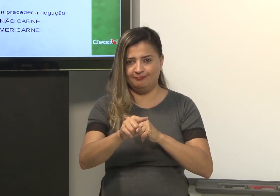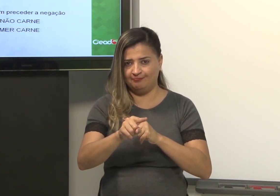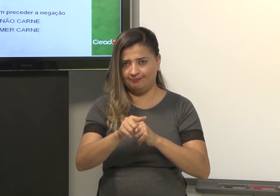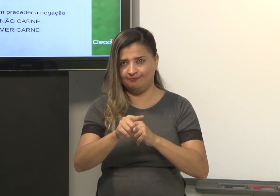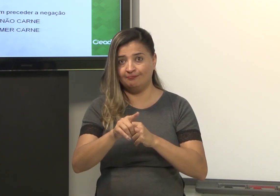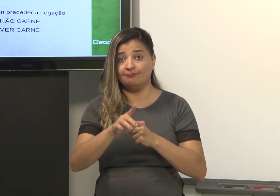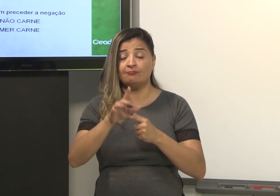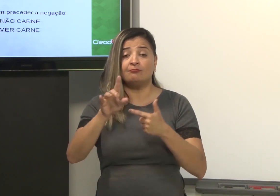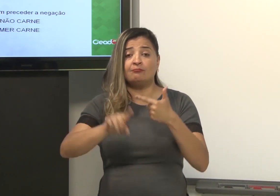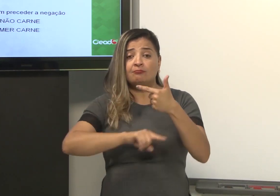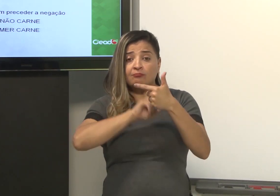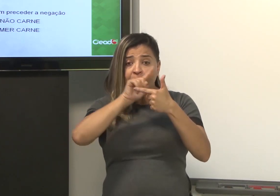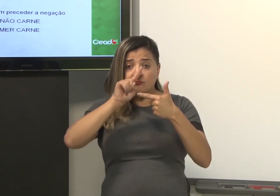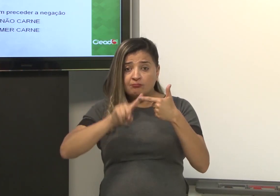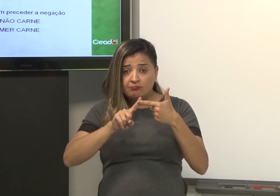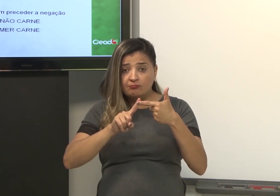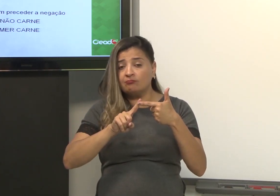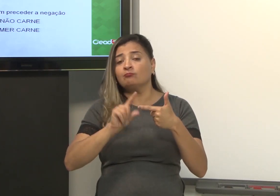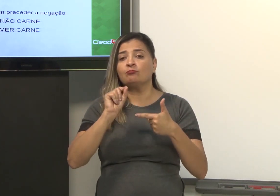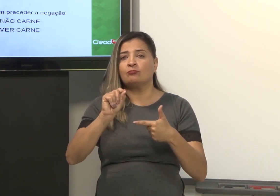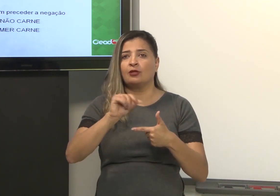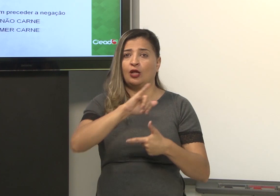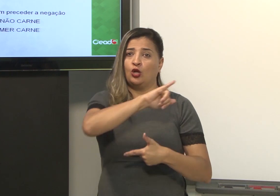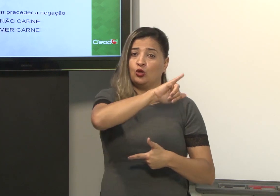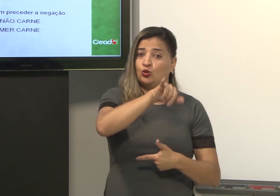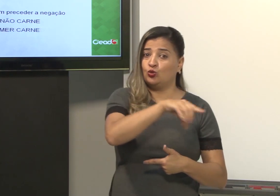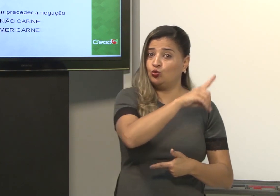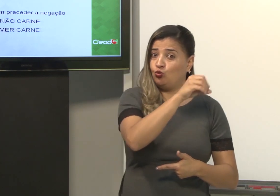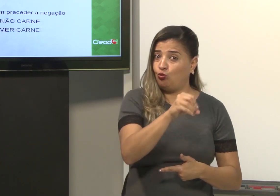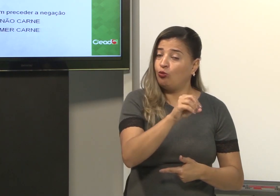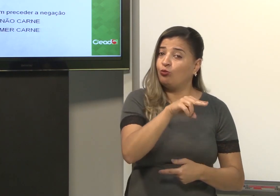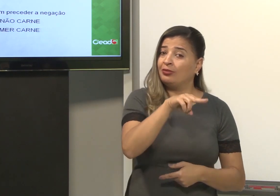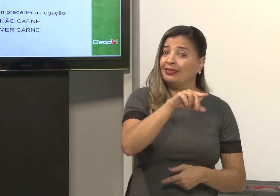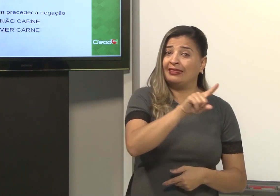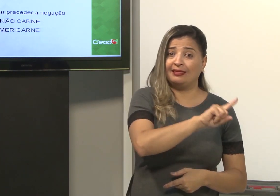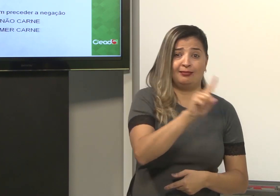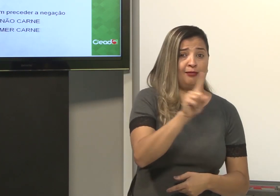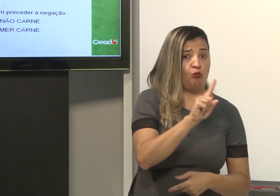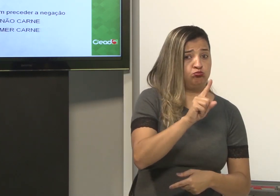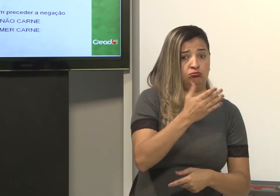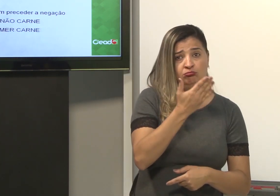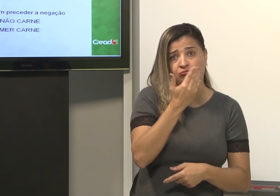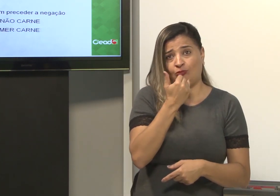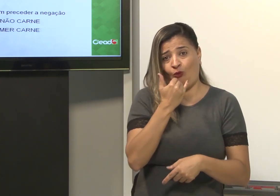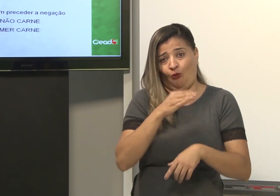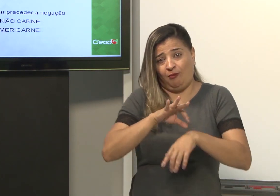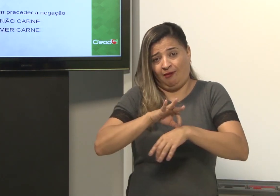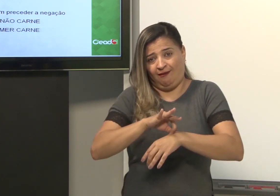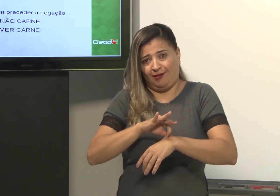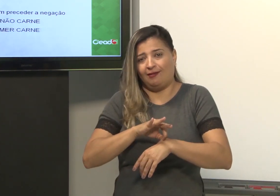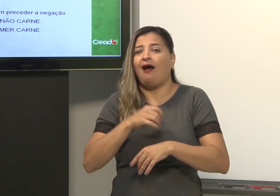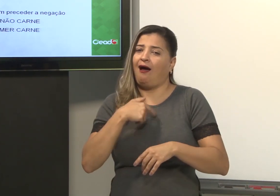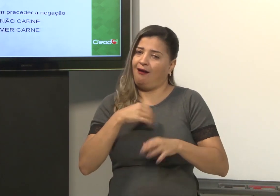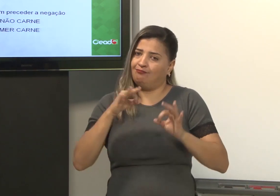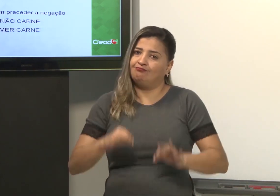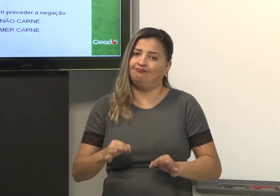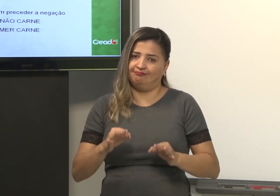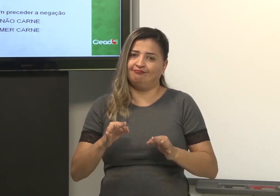antes do verbo. Na Libras, não não dá certo. Então, João não come